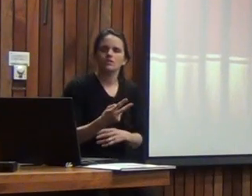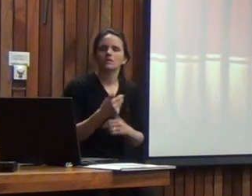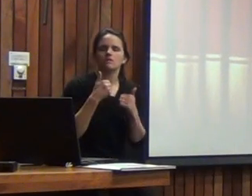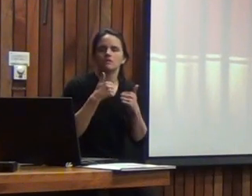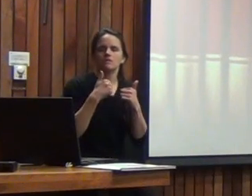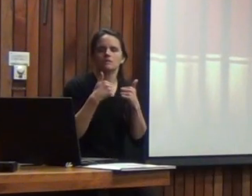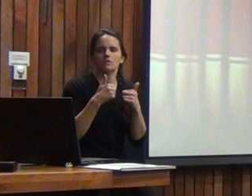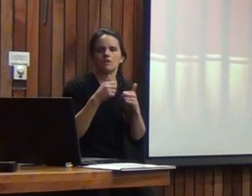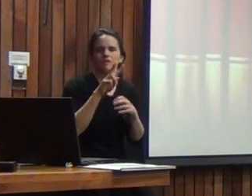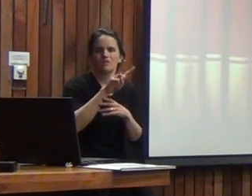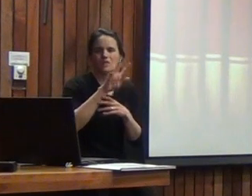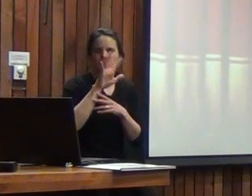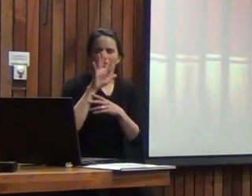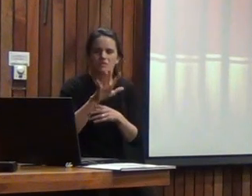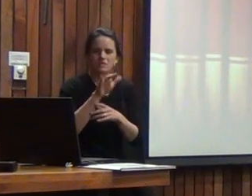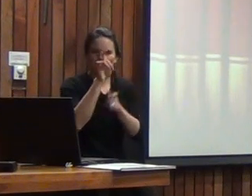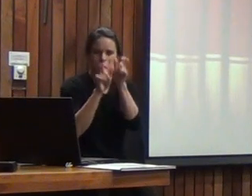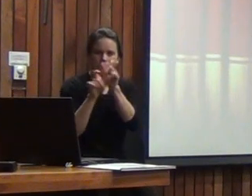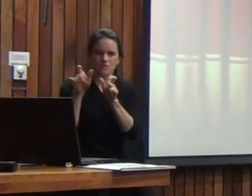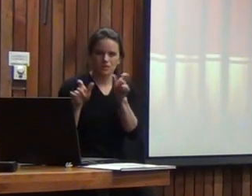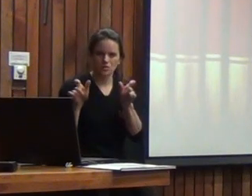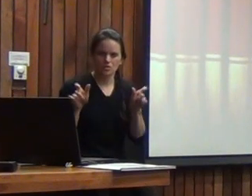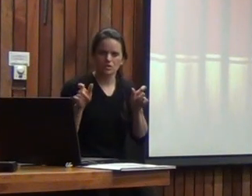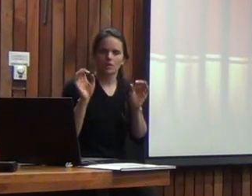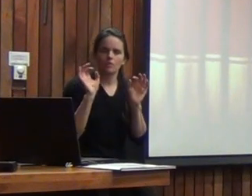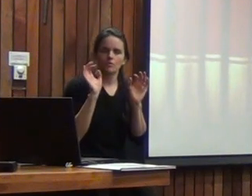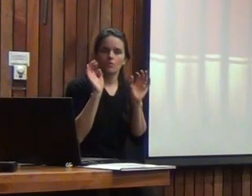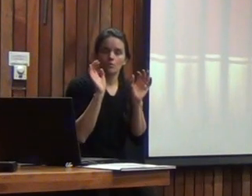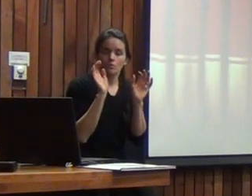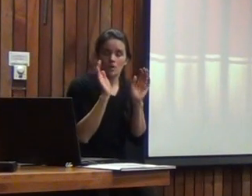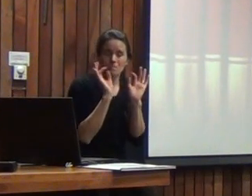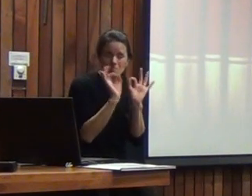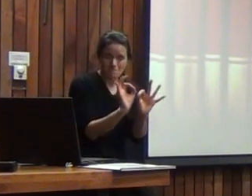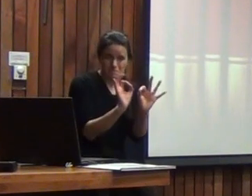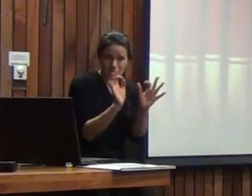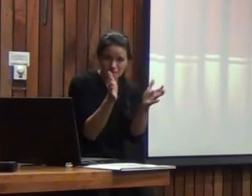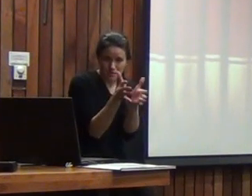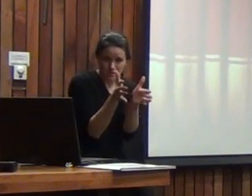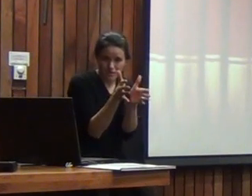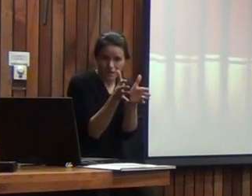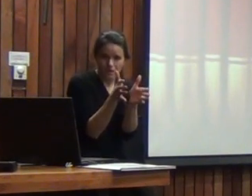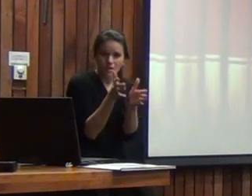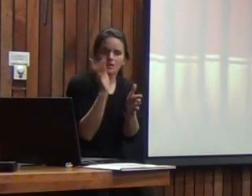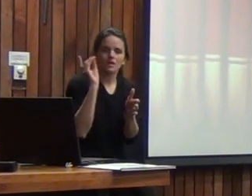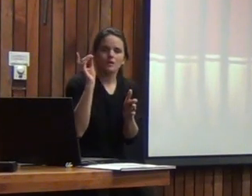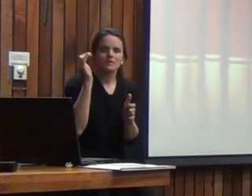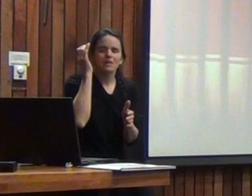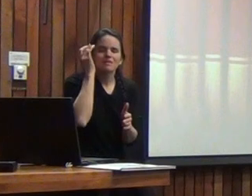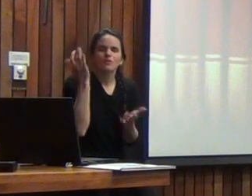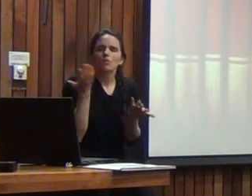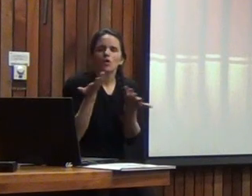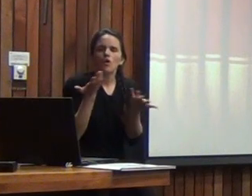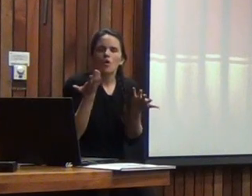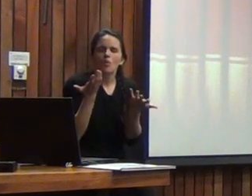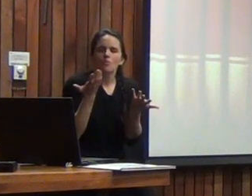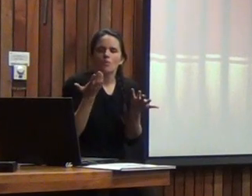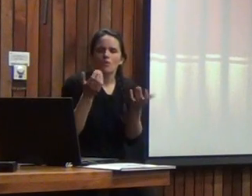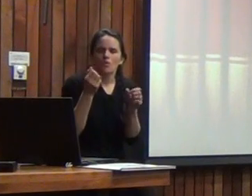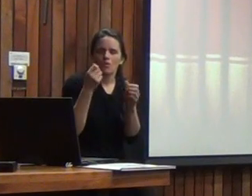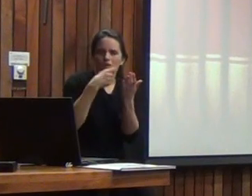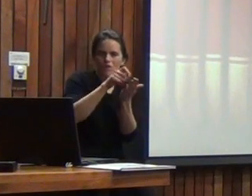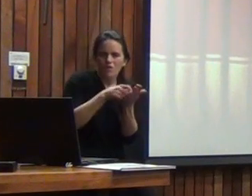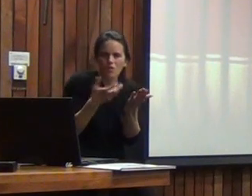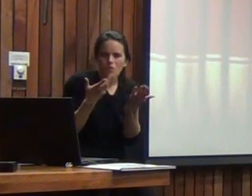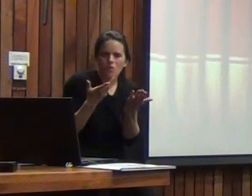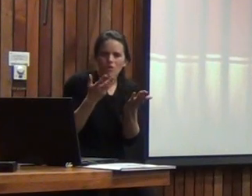se comportó los 25 sujetos de la muestra especial discapacidad intelectual en términos de cómo les fue en la prueba o sea cuáles